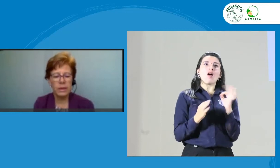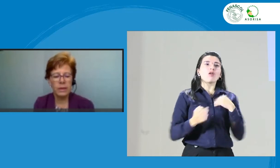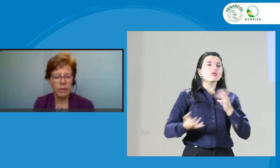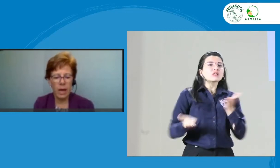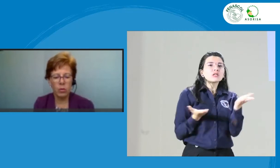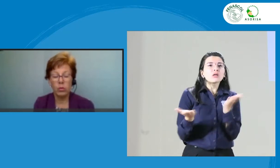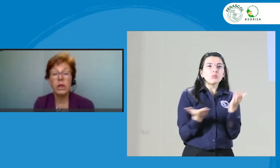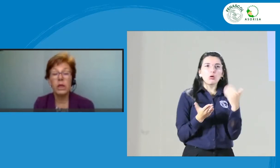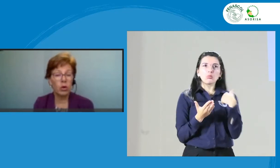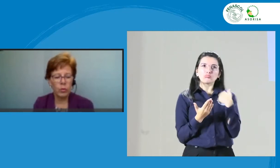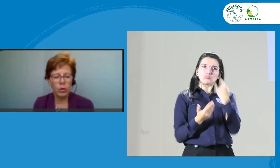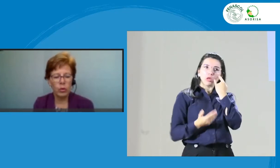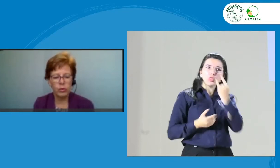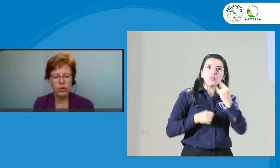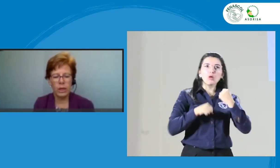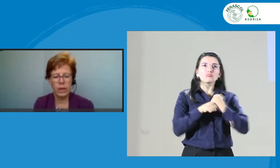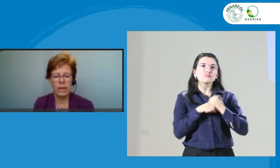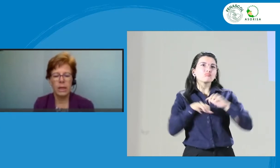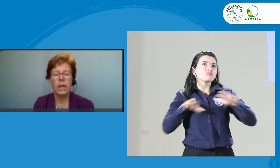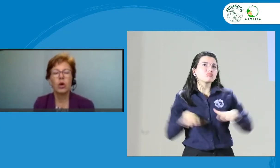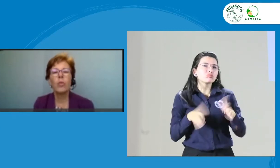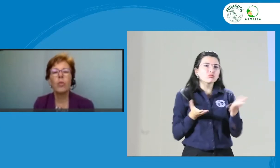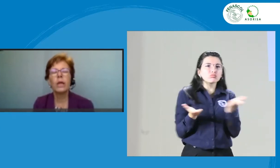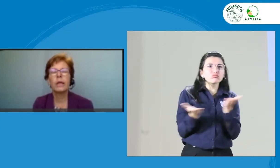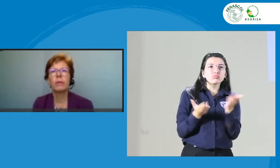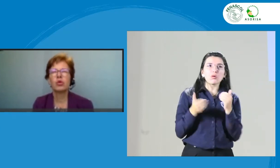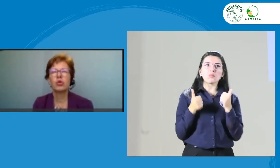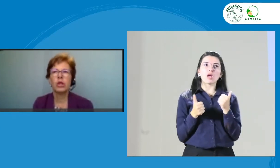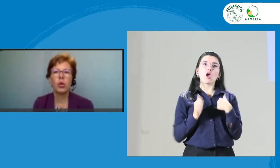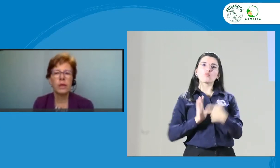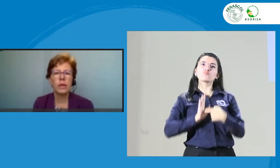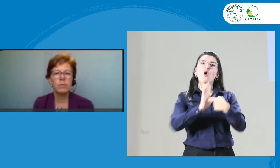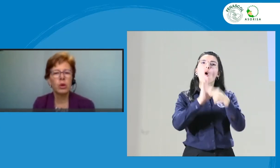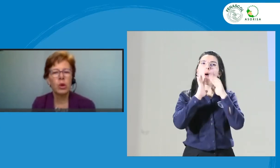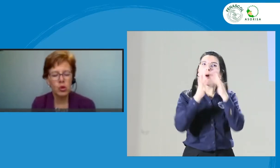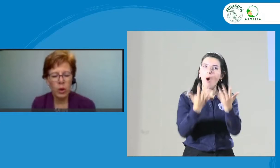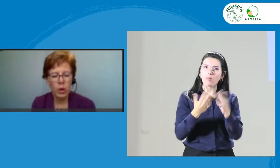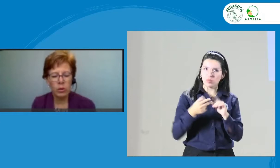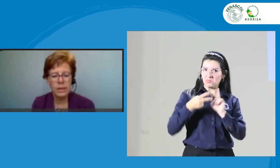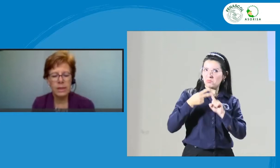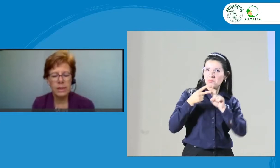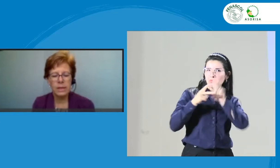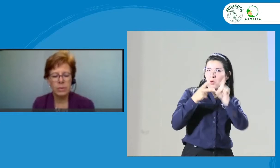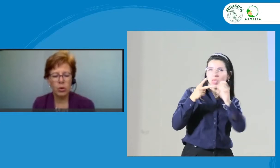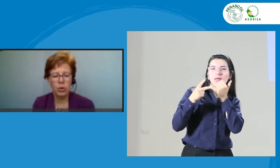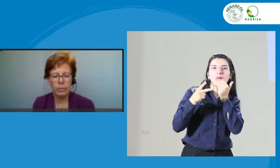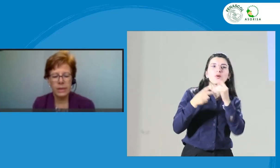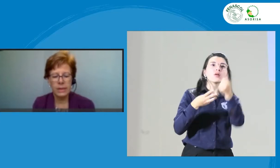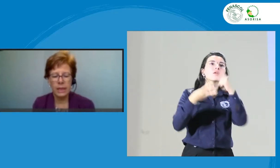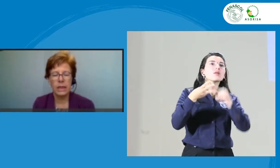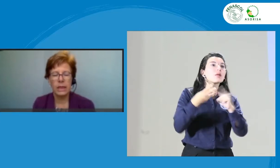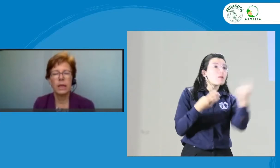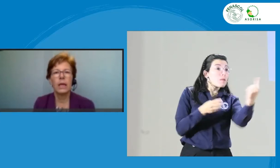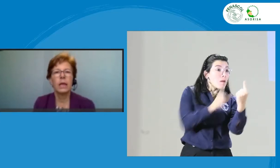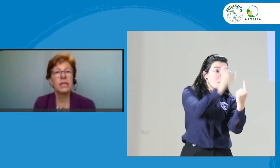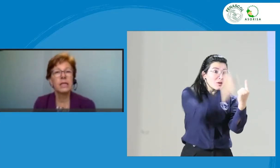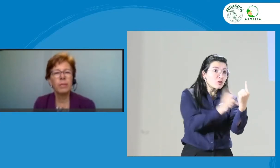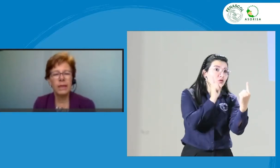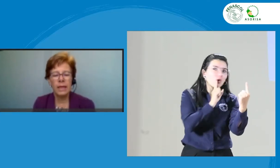trabajo? ¿Y cómo lo demostré? ¿Cómo le mostré hoy respeto al usuario en este servicio que presté? ¿Respeté la